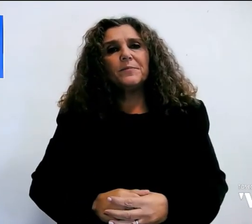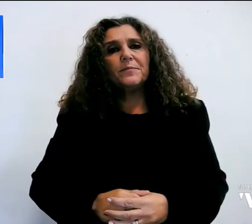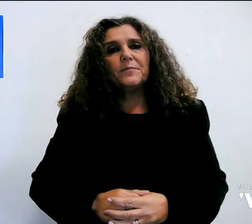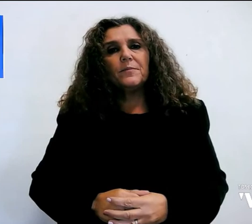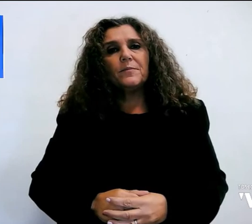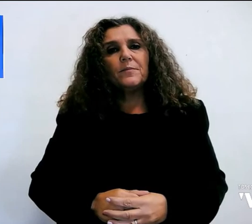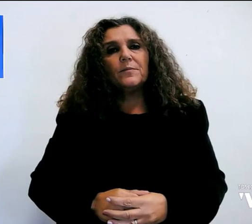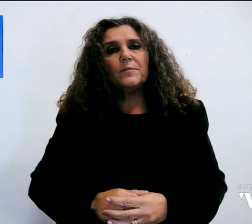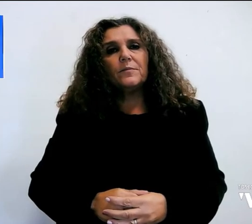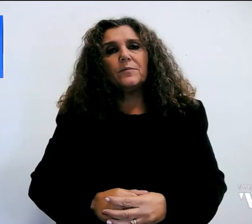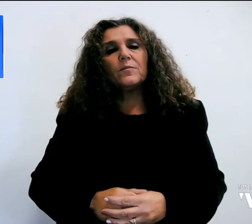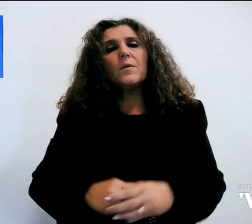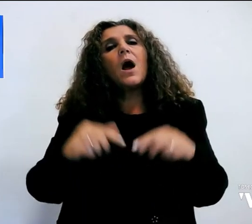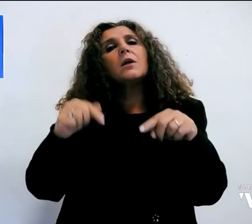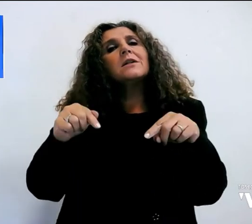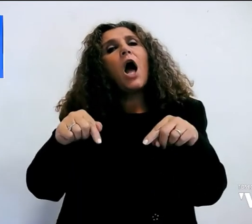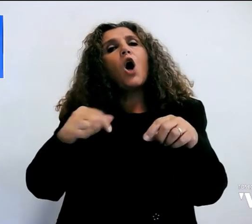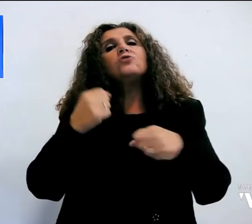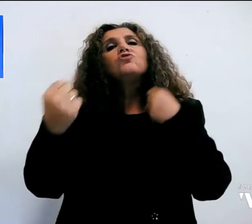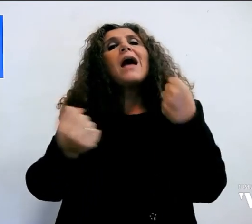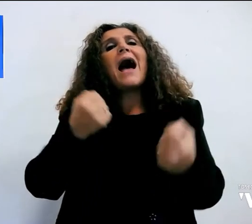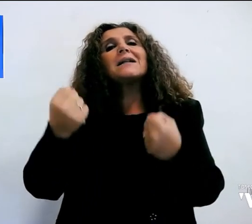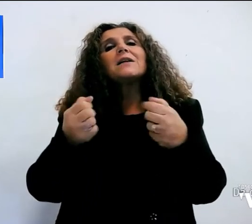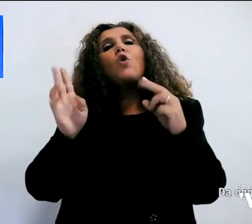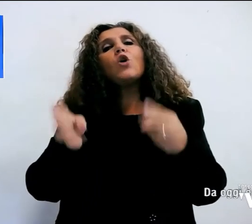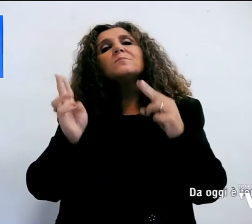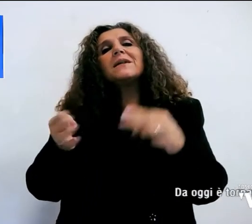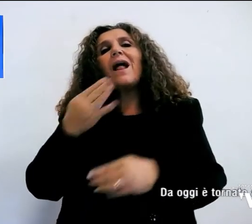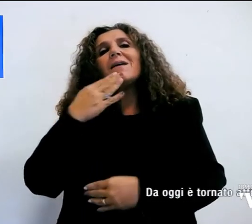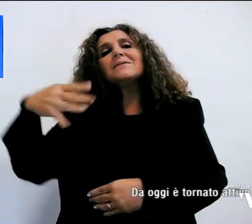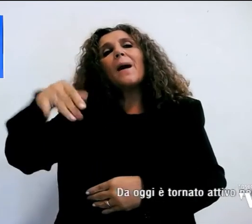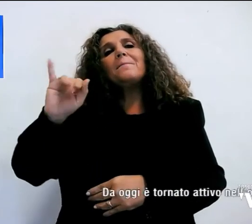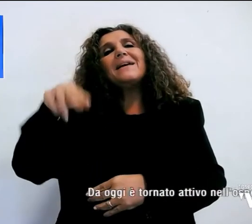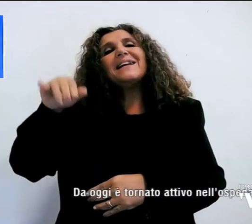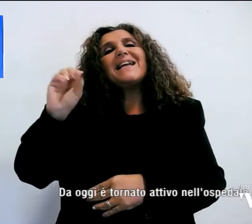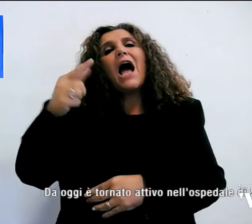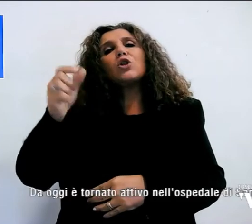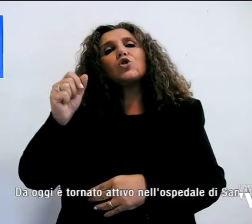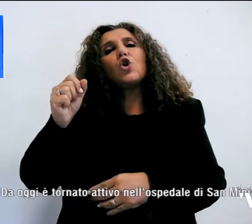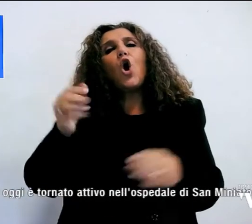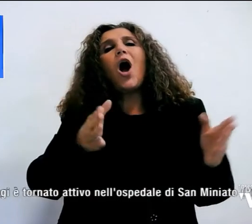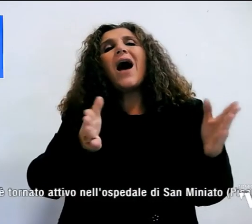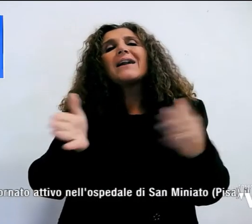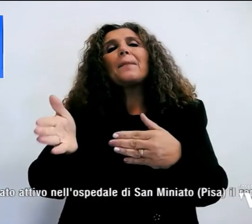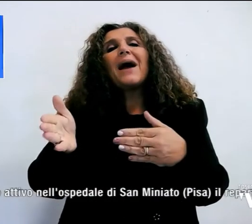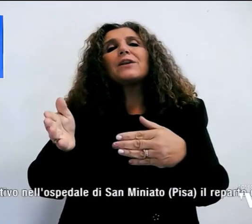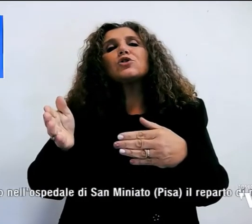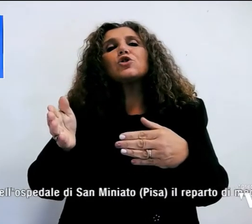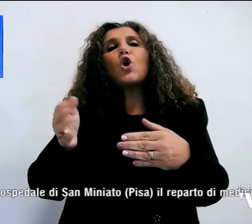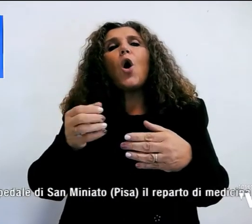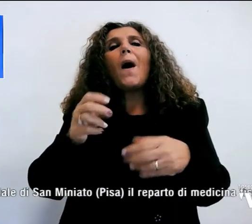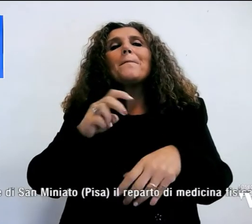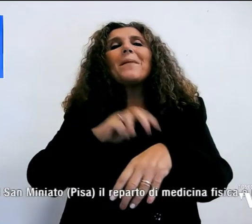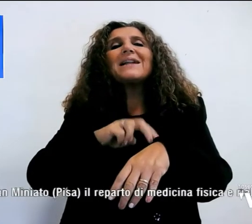E da oggi è tornato attivo nell'ospedale di San Mignato il reparto di medicina fisica e riabilitativa,